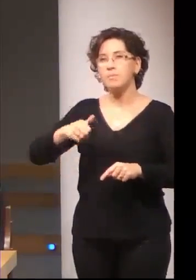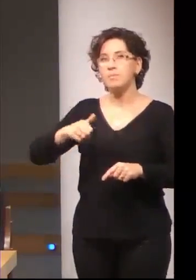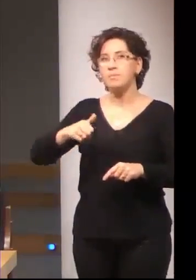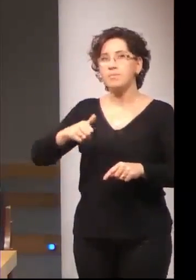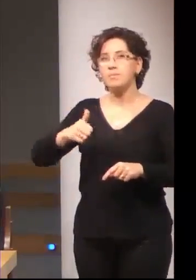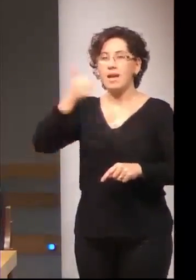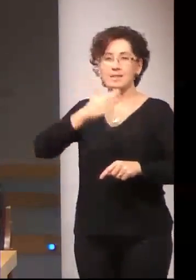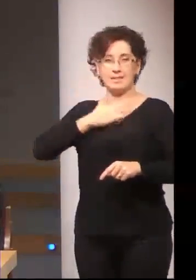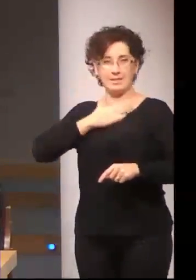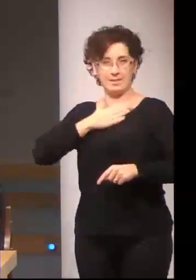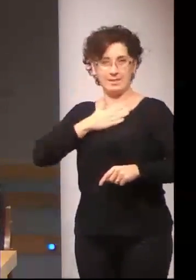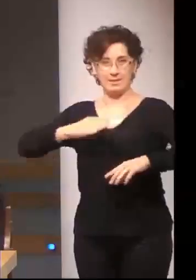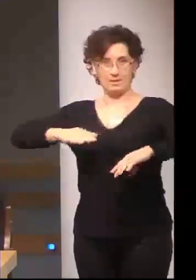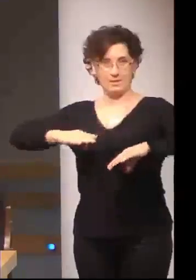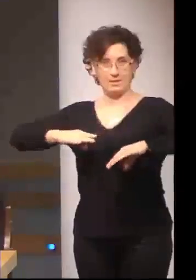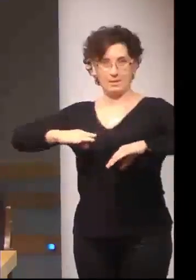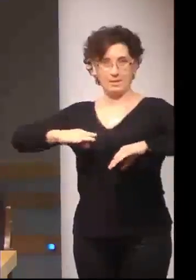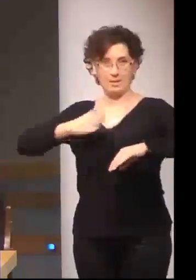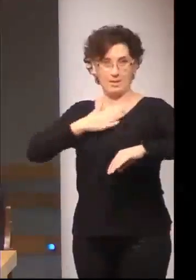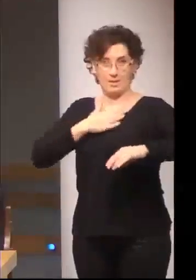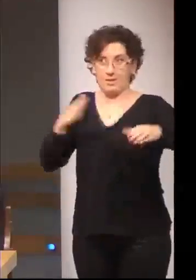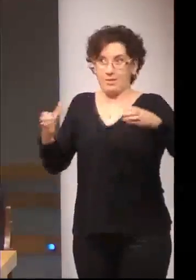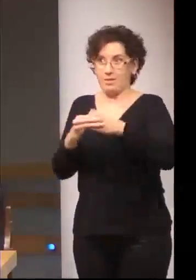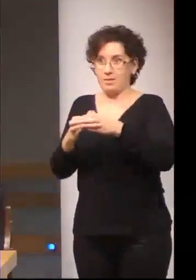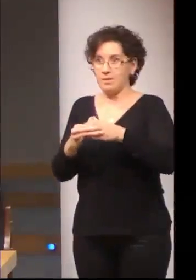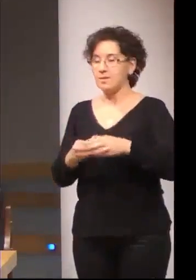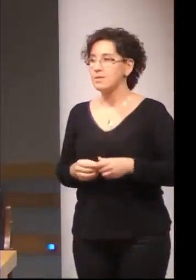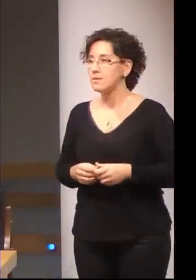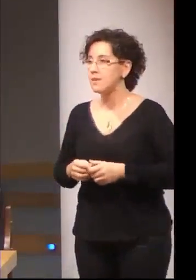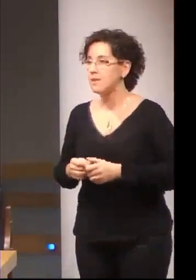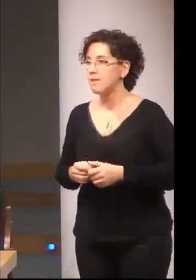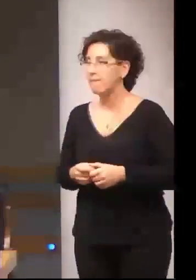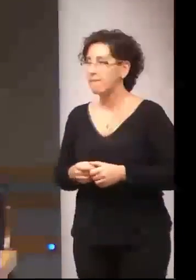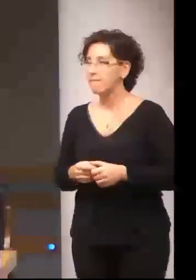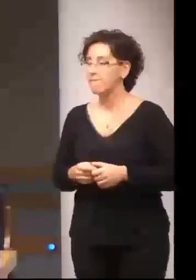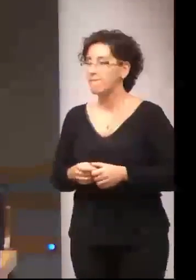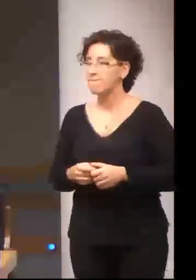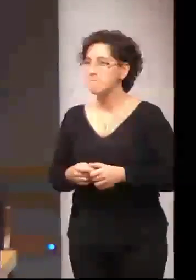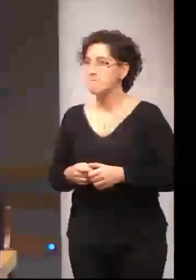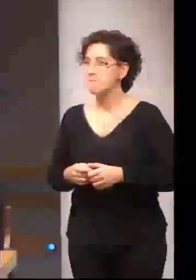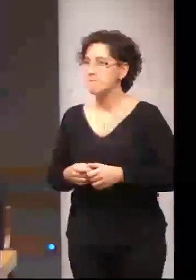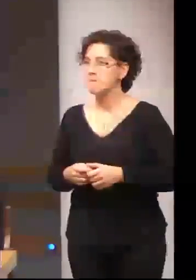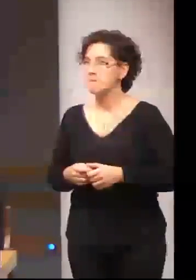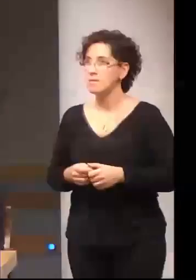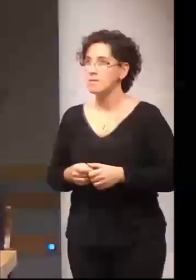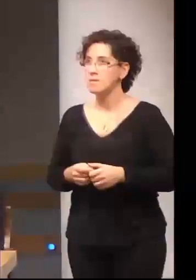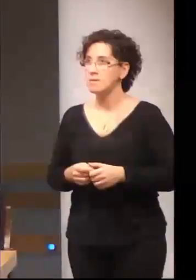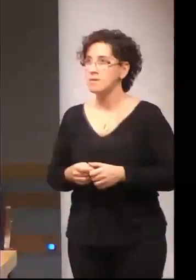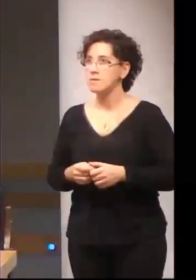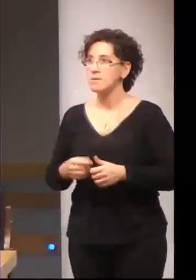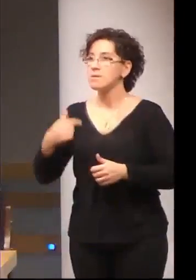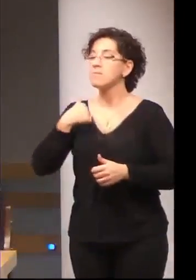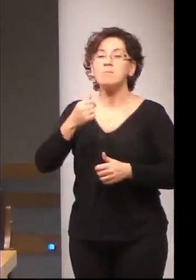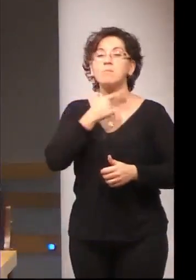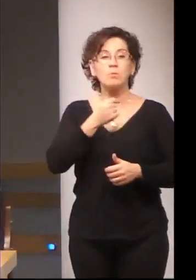comunidad y a mí lo que me gustaría comentaros es realmente que coinciden